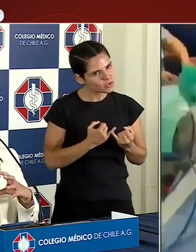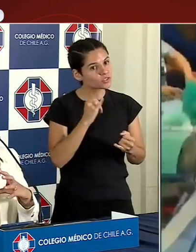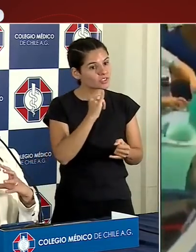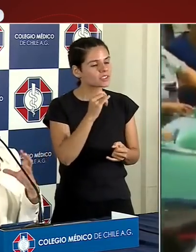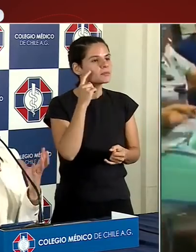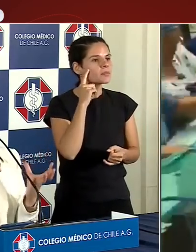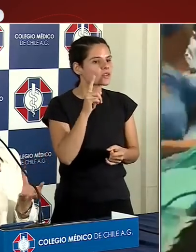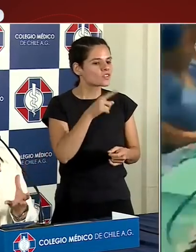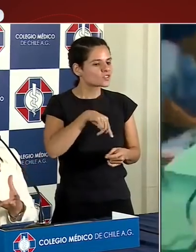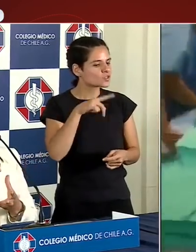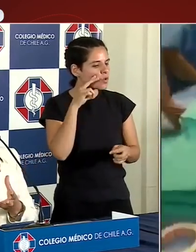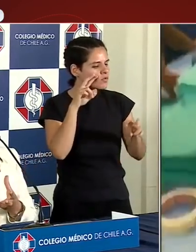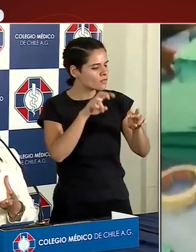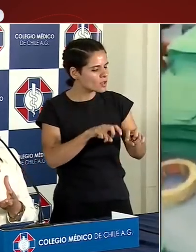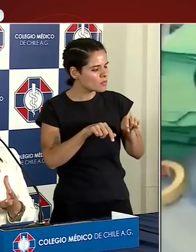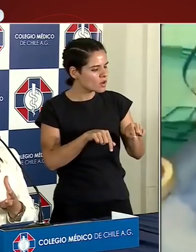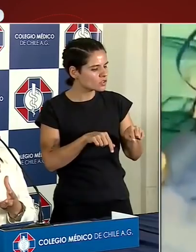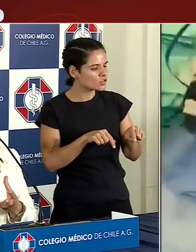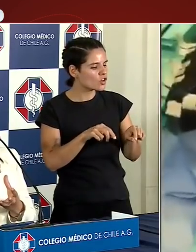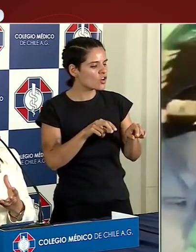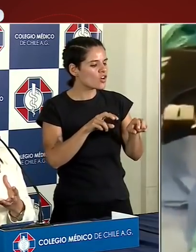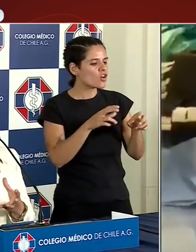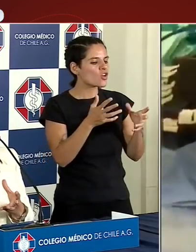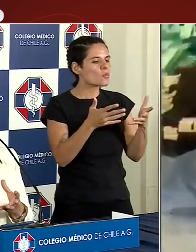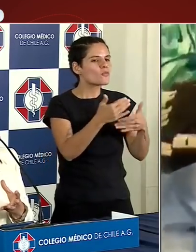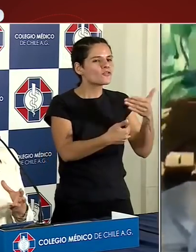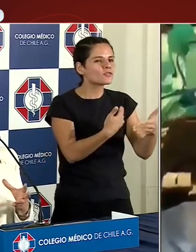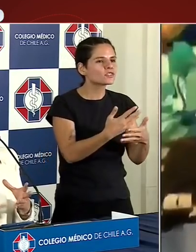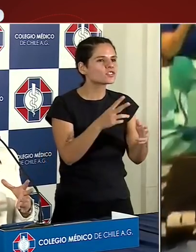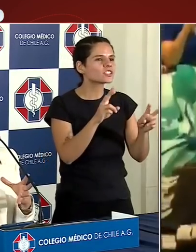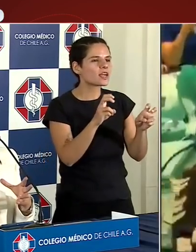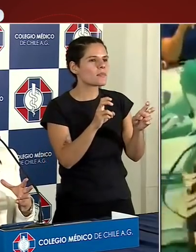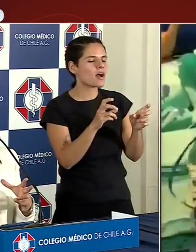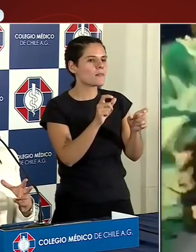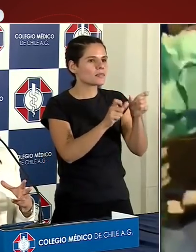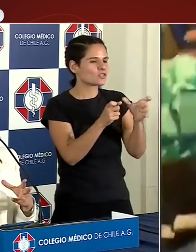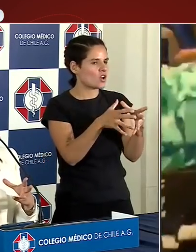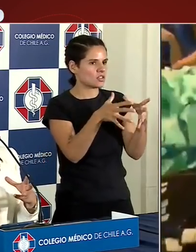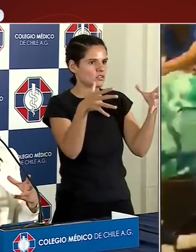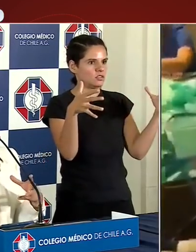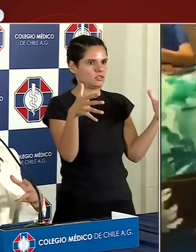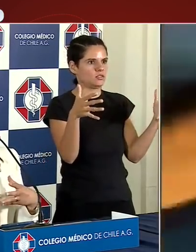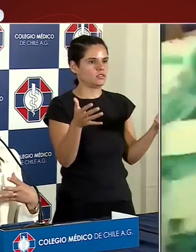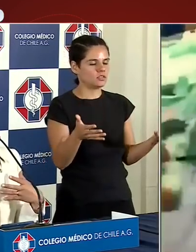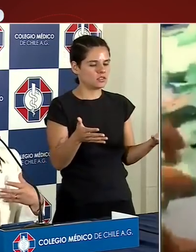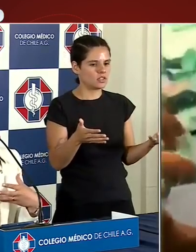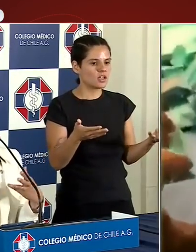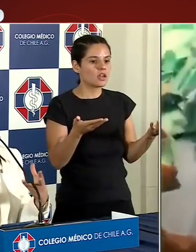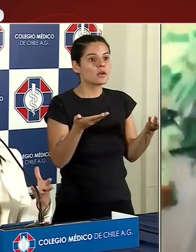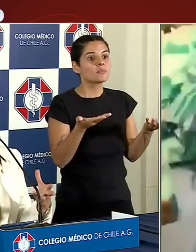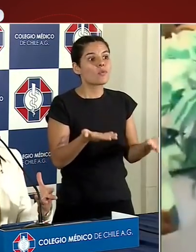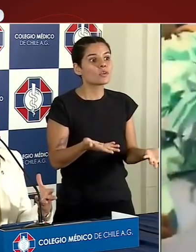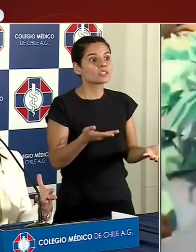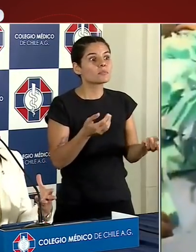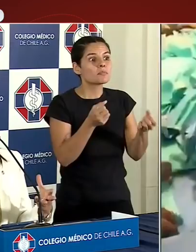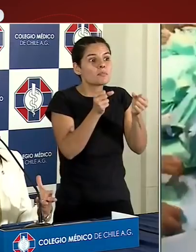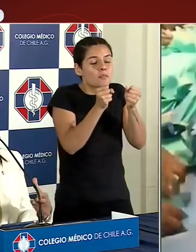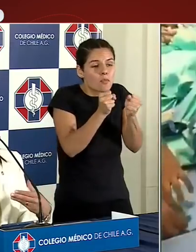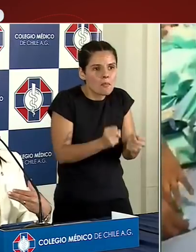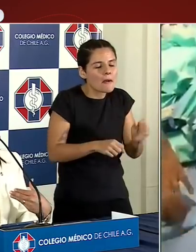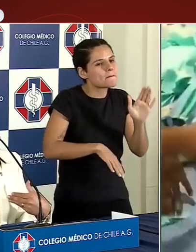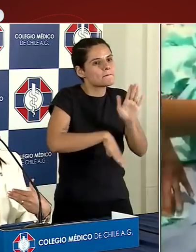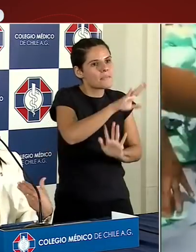funcionamiento en conglomerado. Es por eso que si pudiéramos tener acceso a más